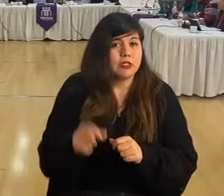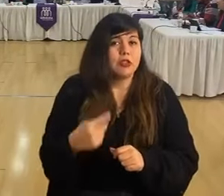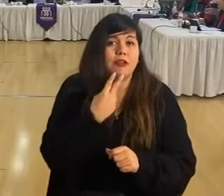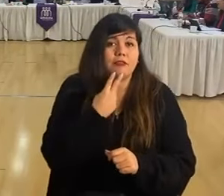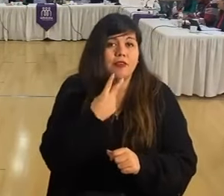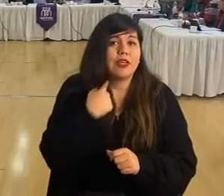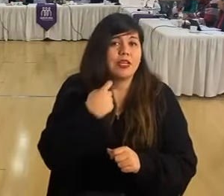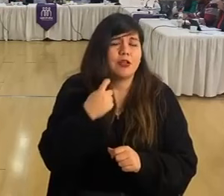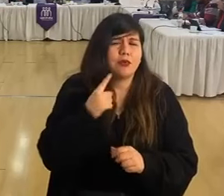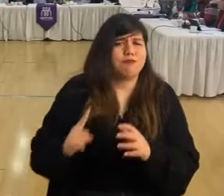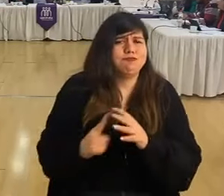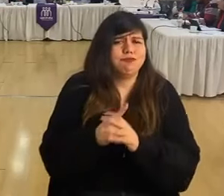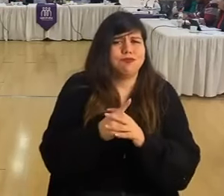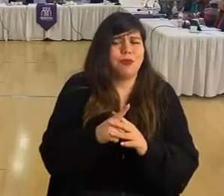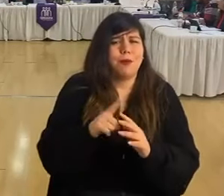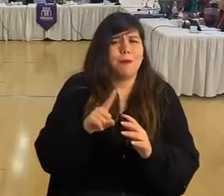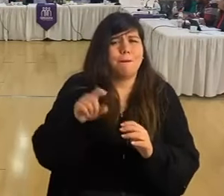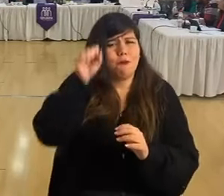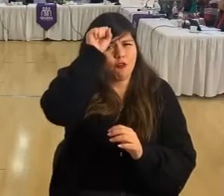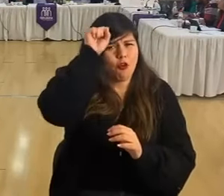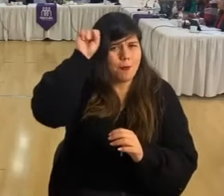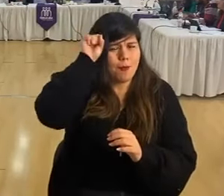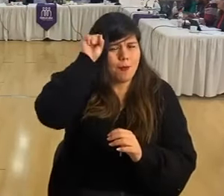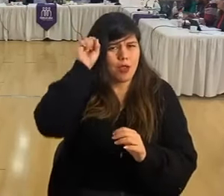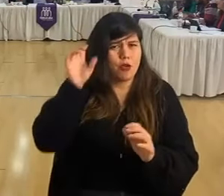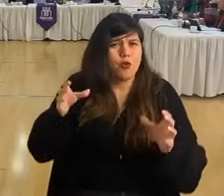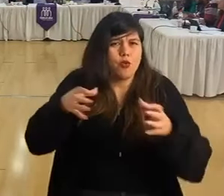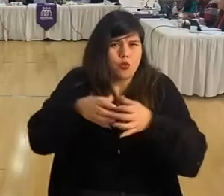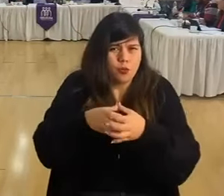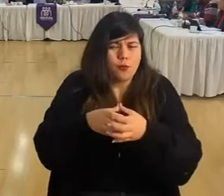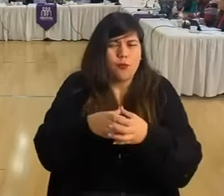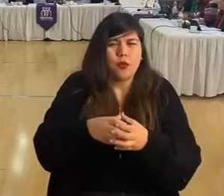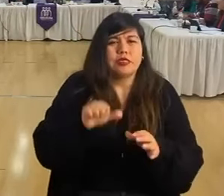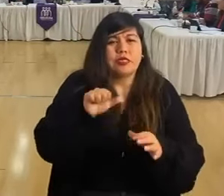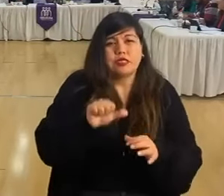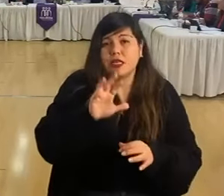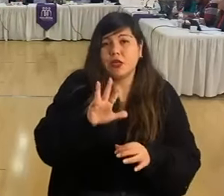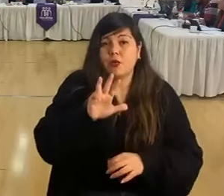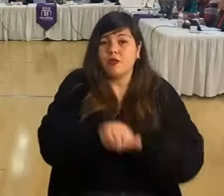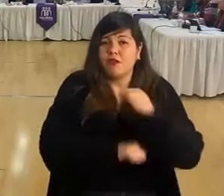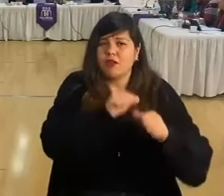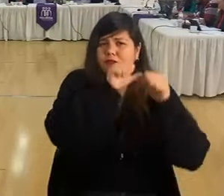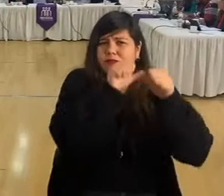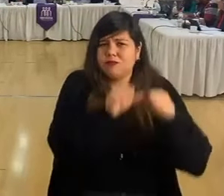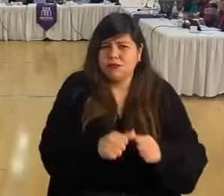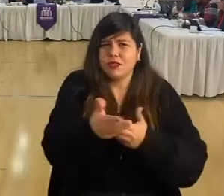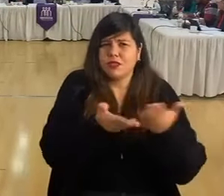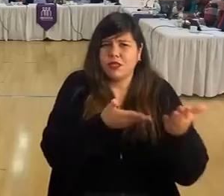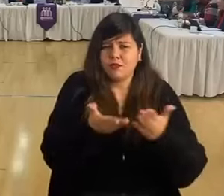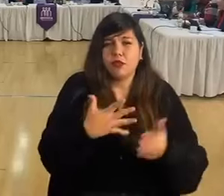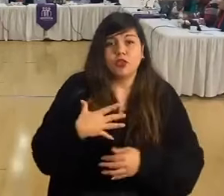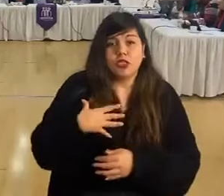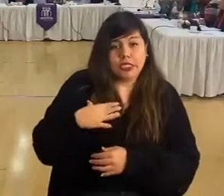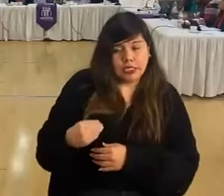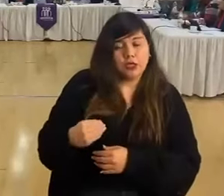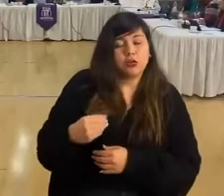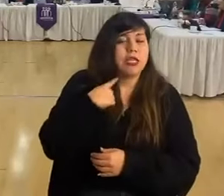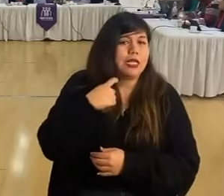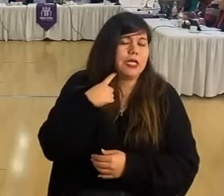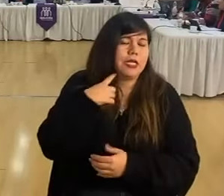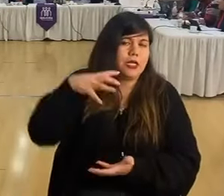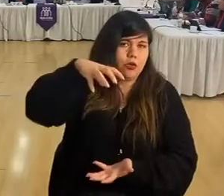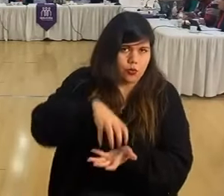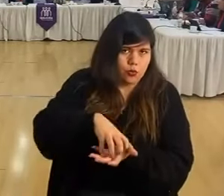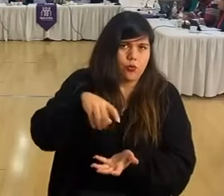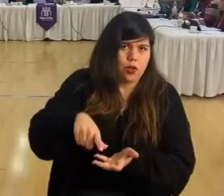fundador de la primera compañía de bomberos, con más de 69 años en el servicio, hijo ilustre también de nuestra comuna.